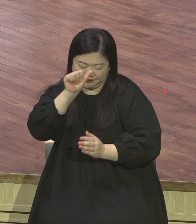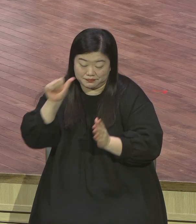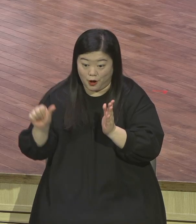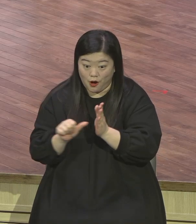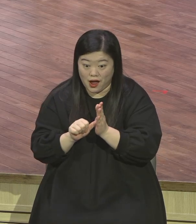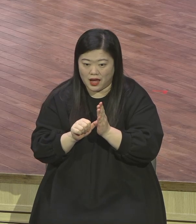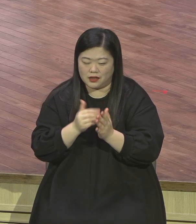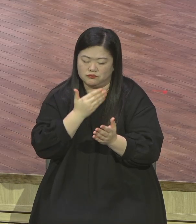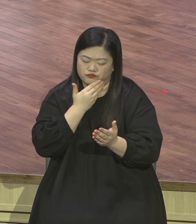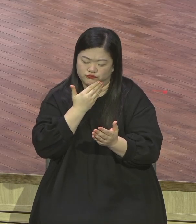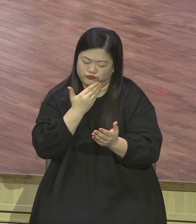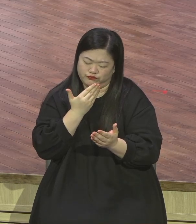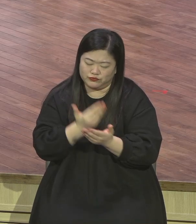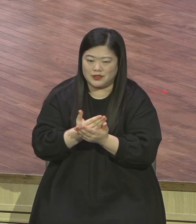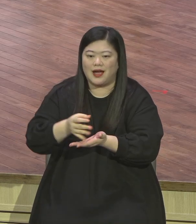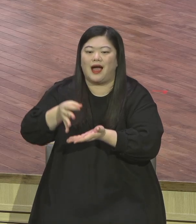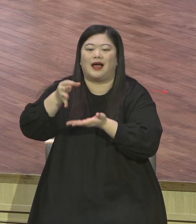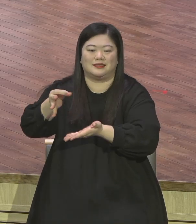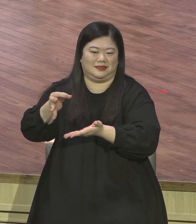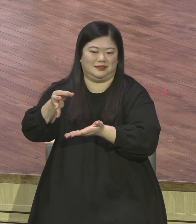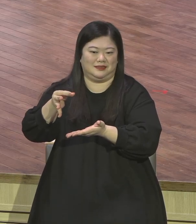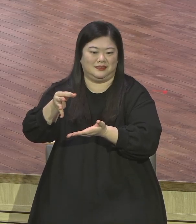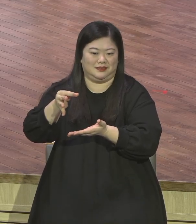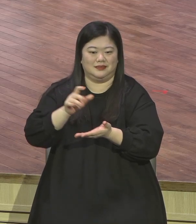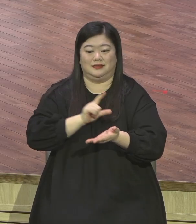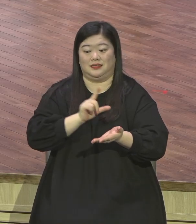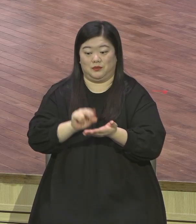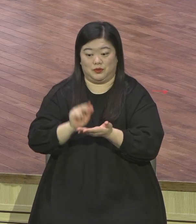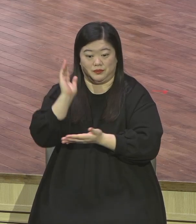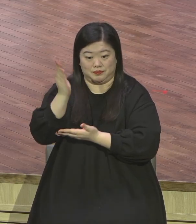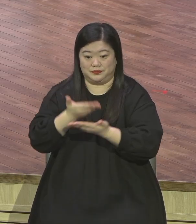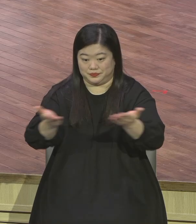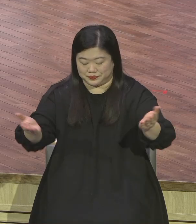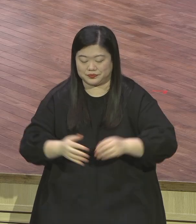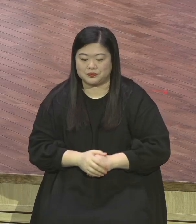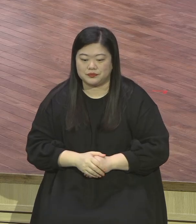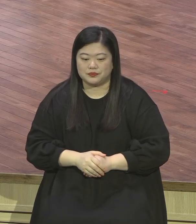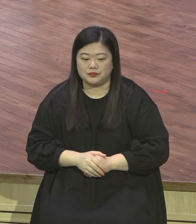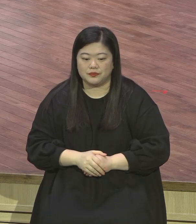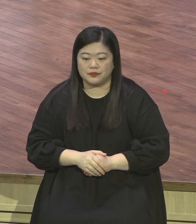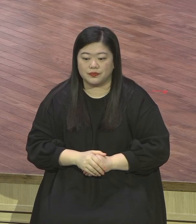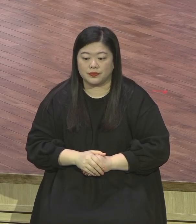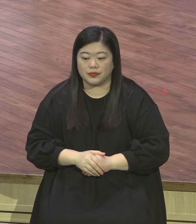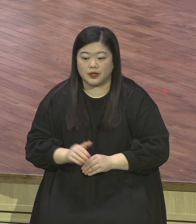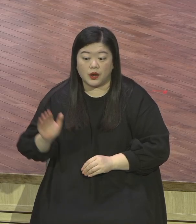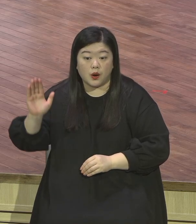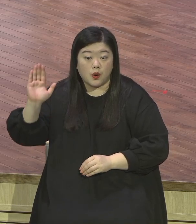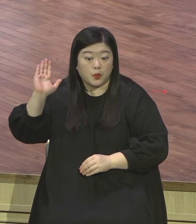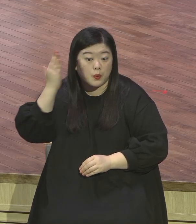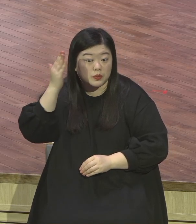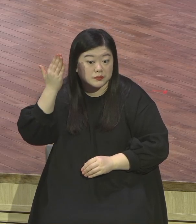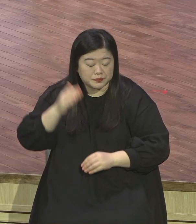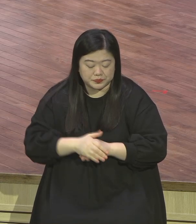요즘 법원에서 내리는 판사의 판결을 그렇게 보면